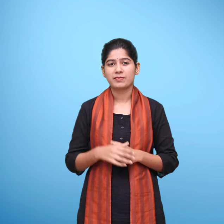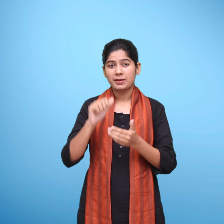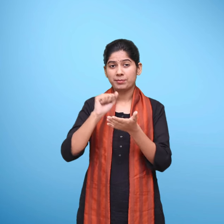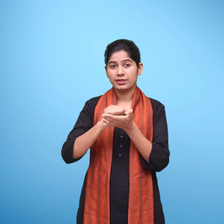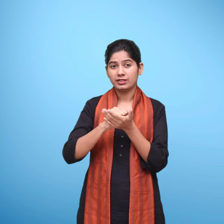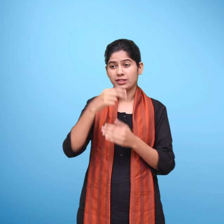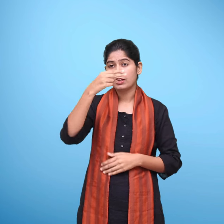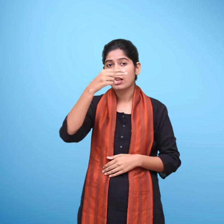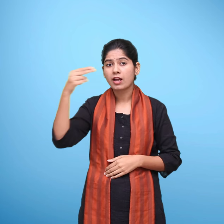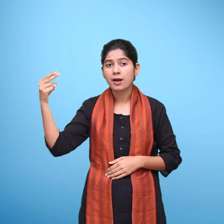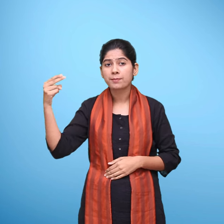प्रभाद जैपुर